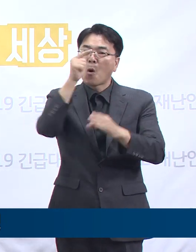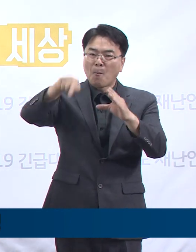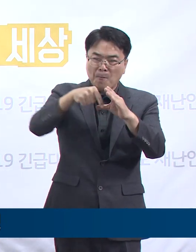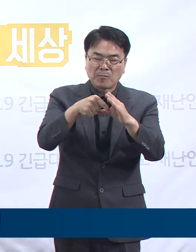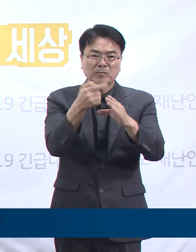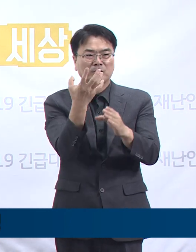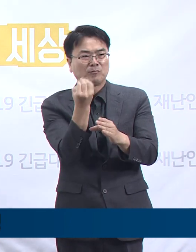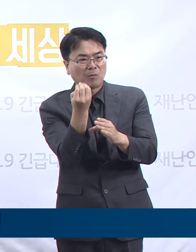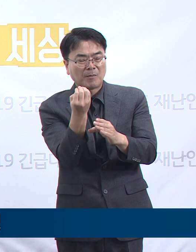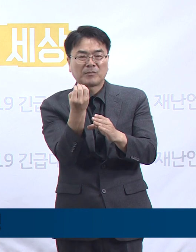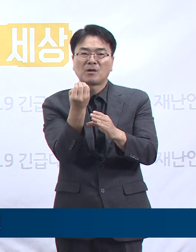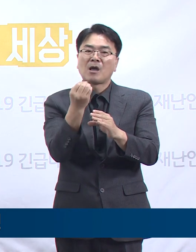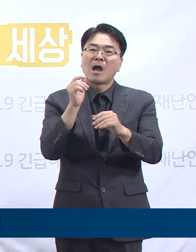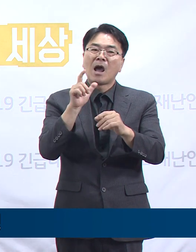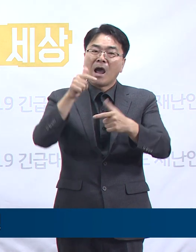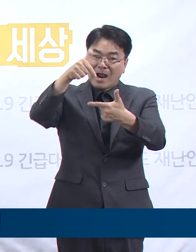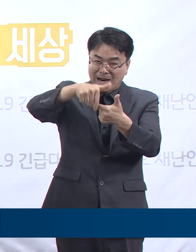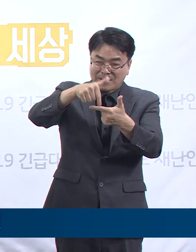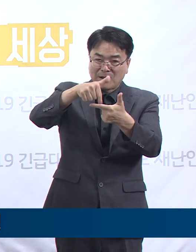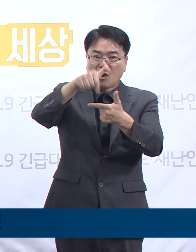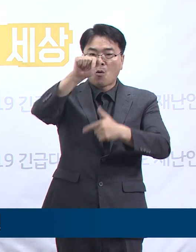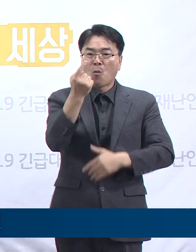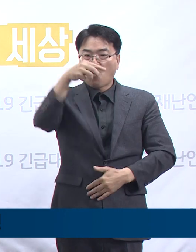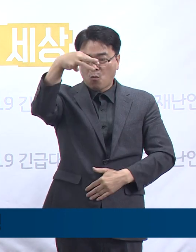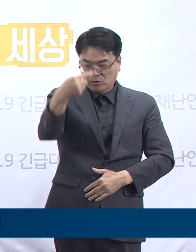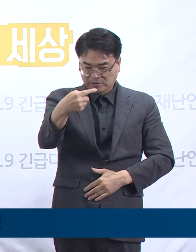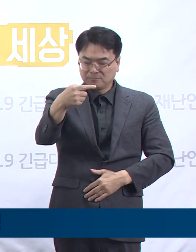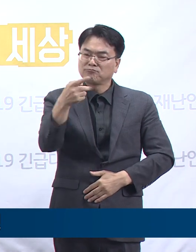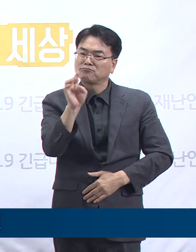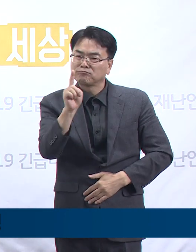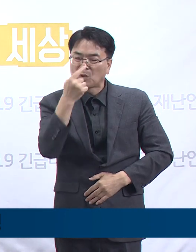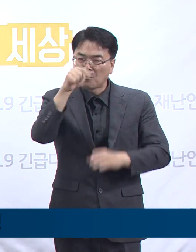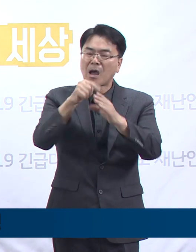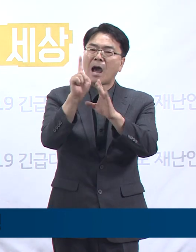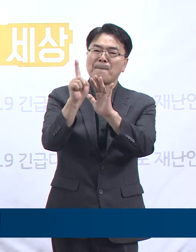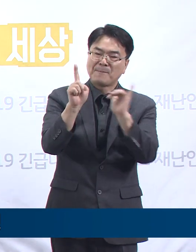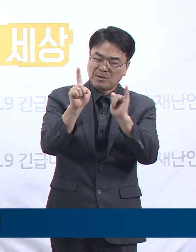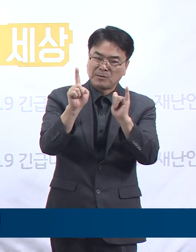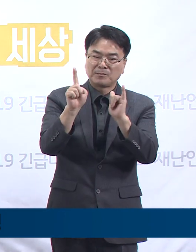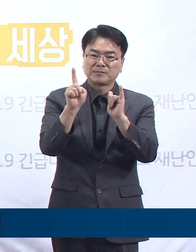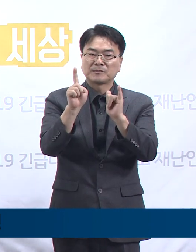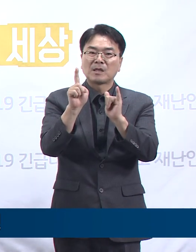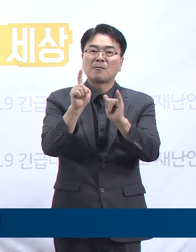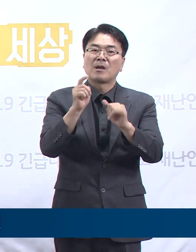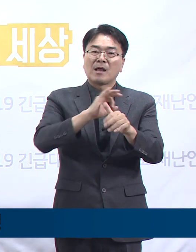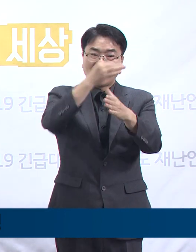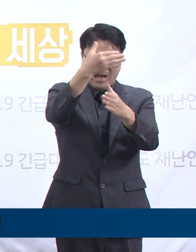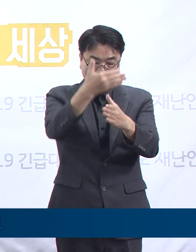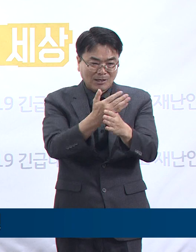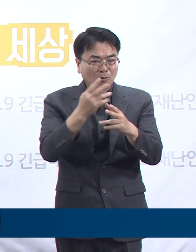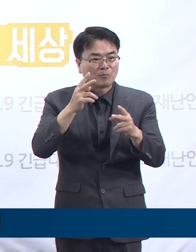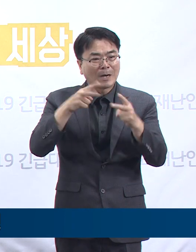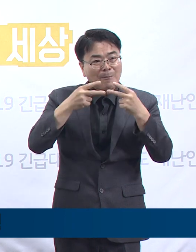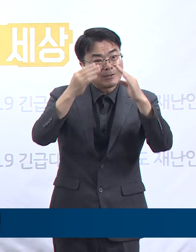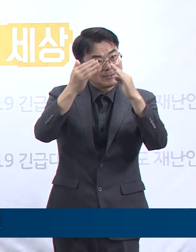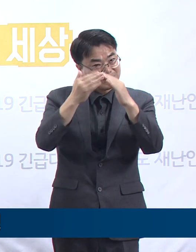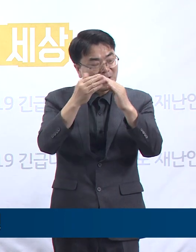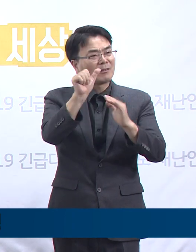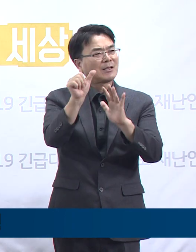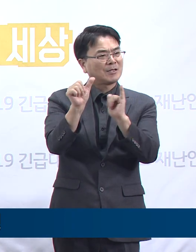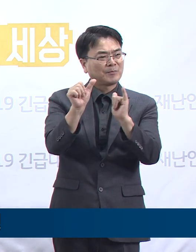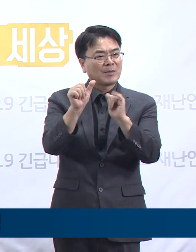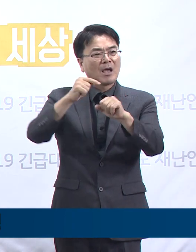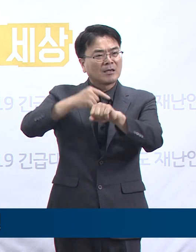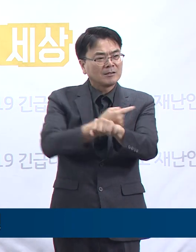골드트레인 관련 1명, 용인 우리제일교회 관련 4명, 안양시의 분식집 관련 5명, 그리고